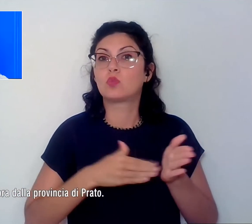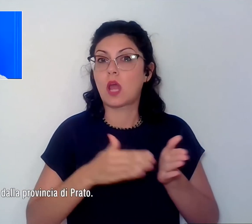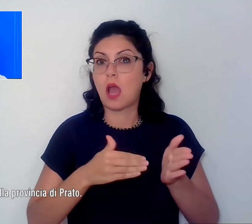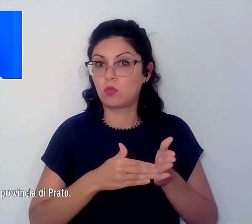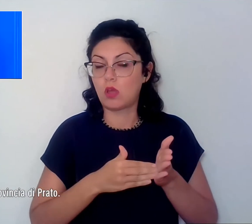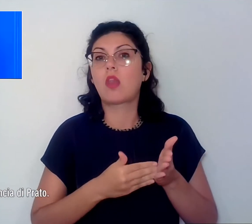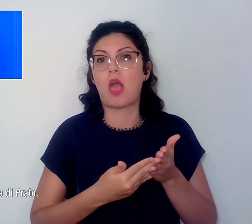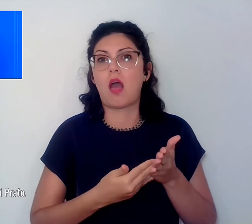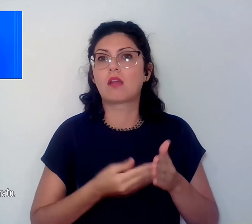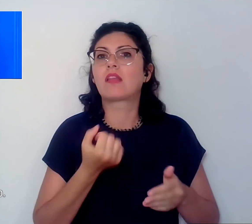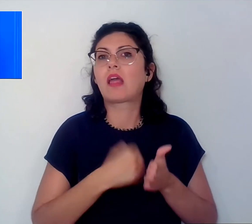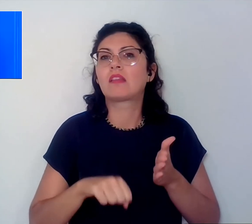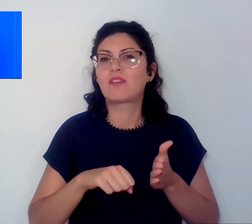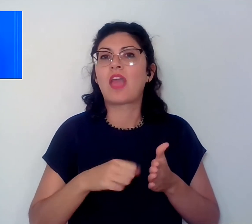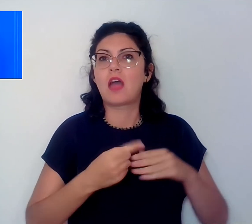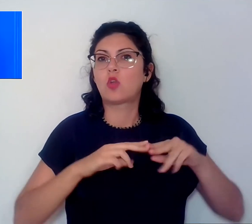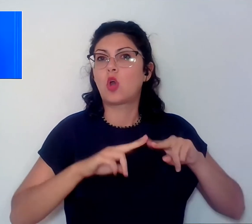dalla provincia di Prato.